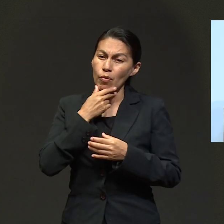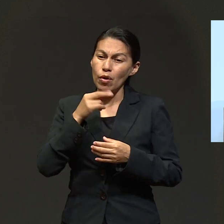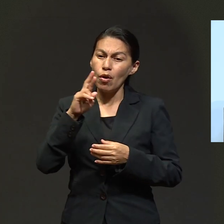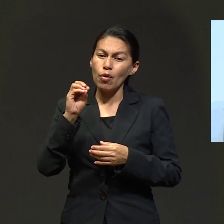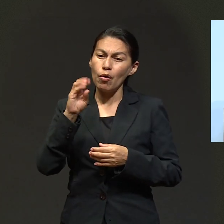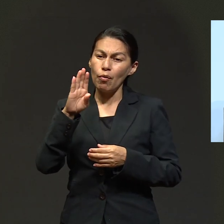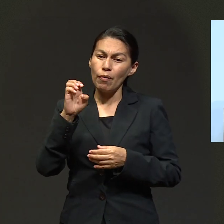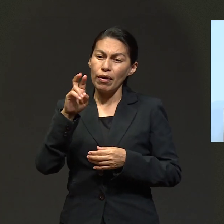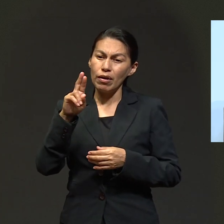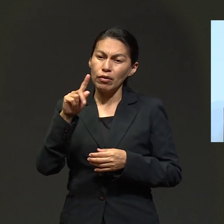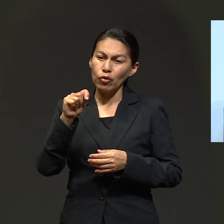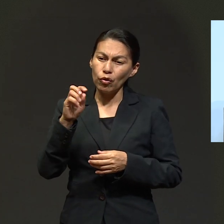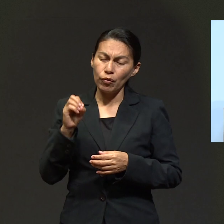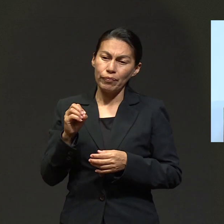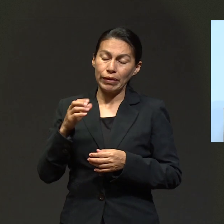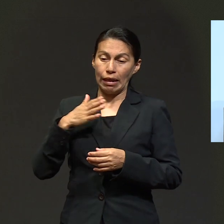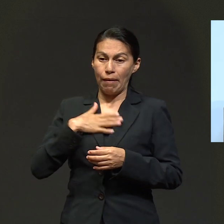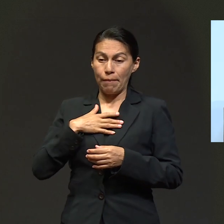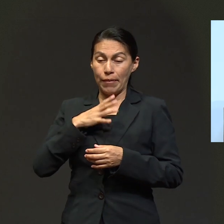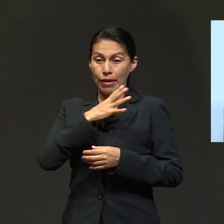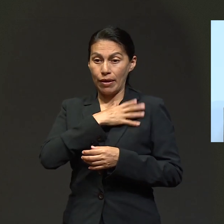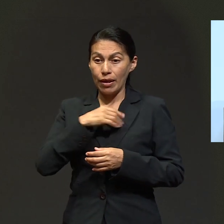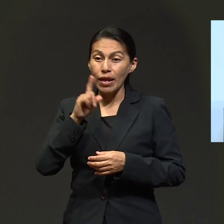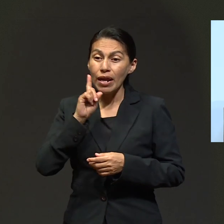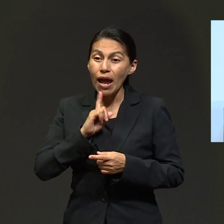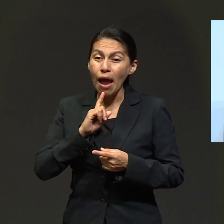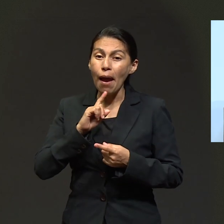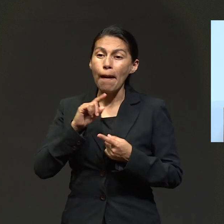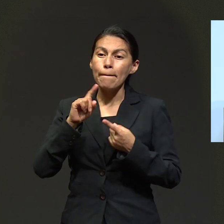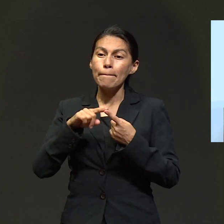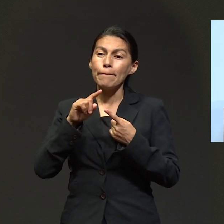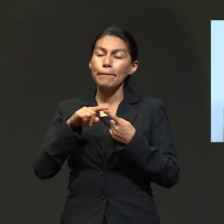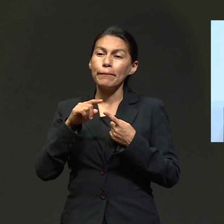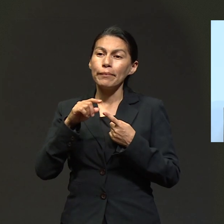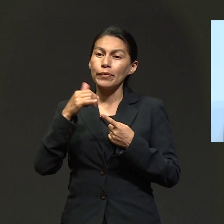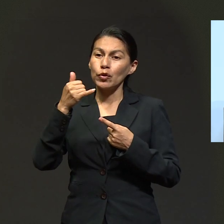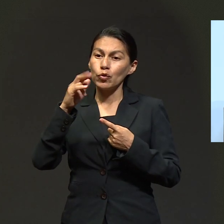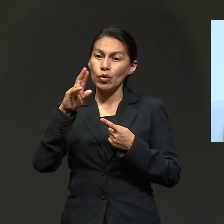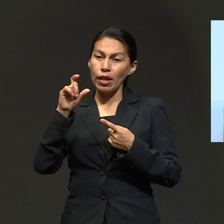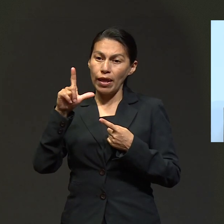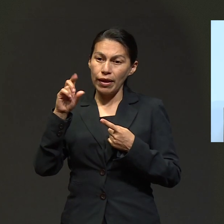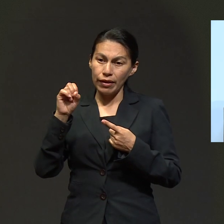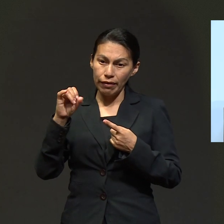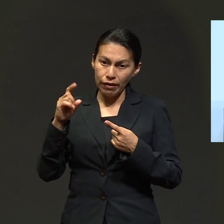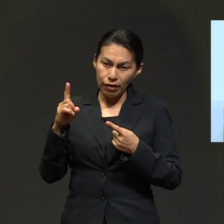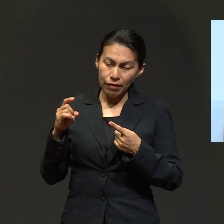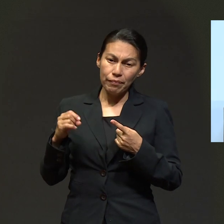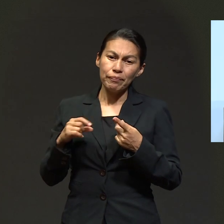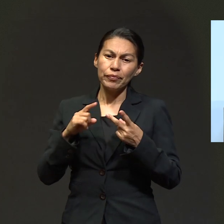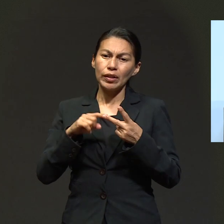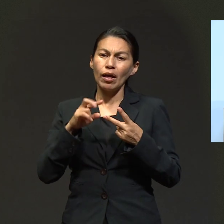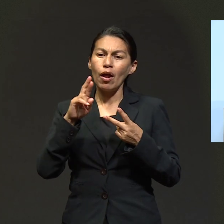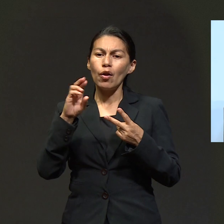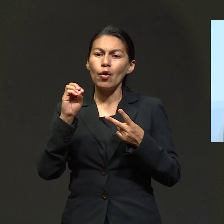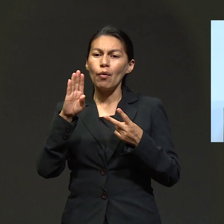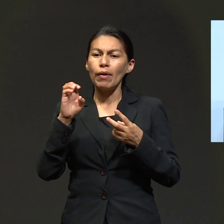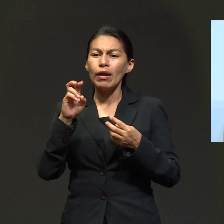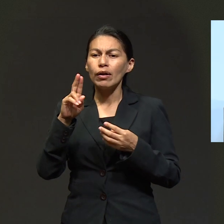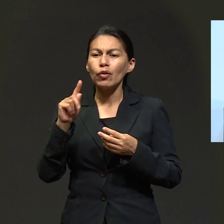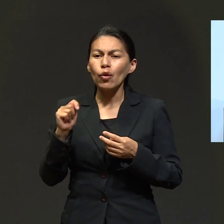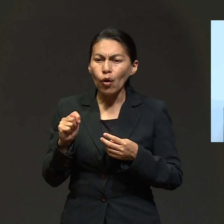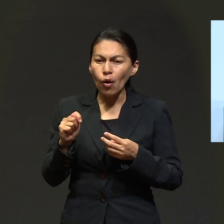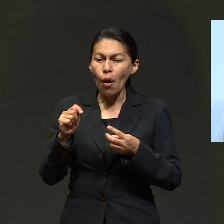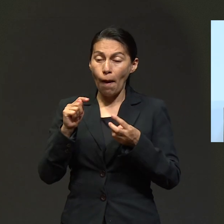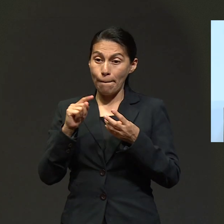Roberto McDonnell López, tengo una hija que es la mayor, Yuleidy McDonnell Núñez, mi hijo Roberto Jonathan,